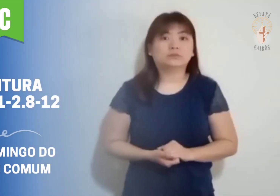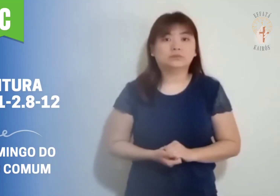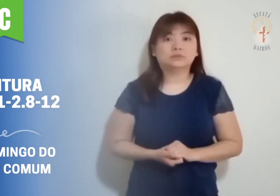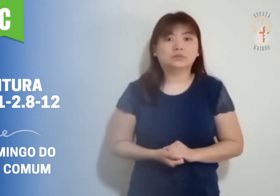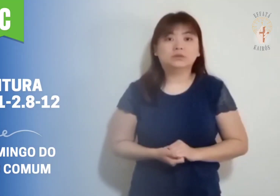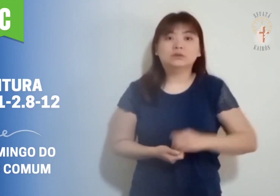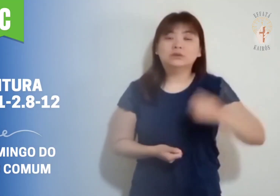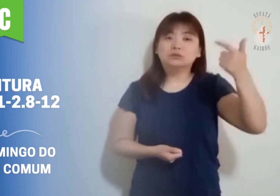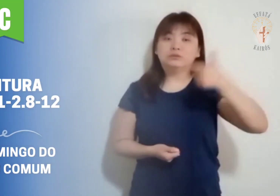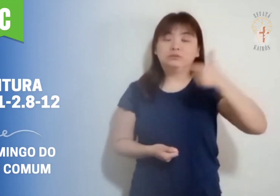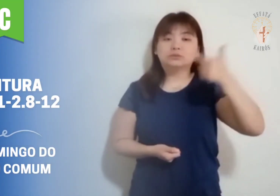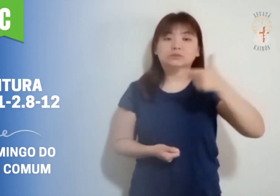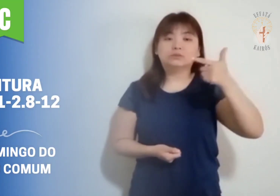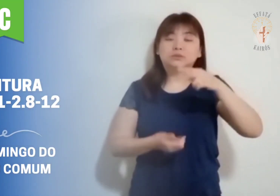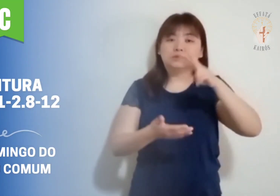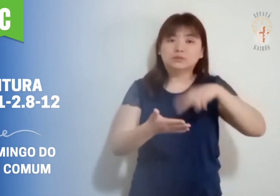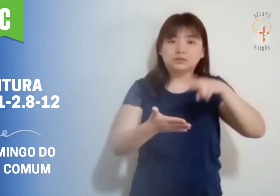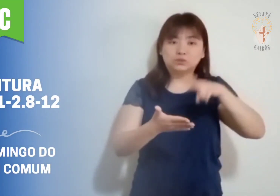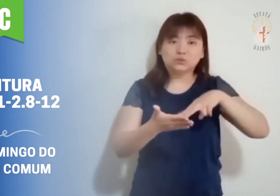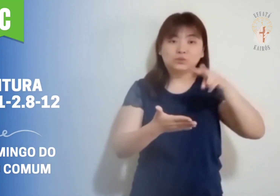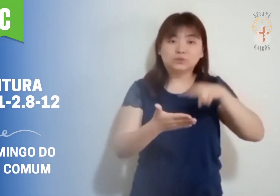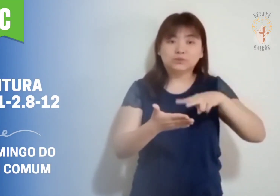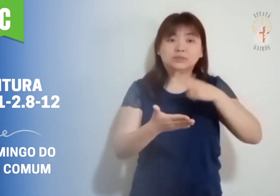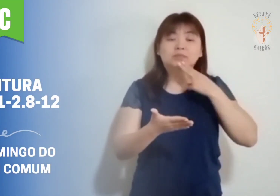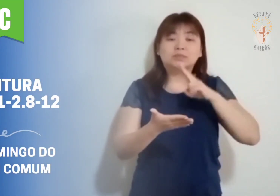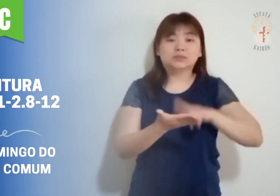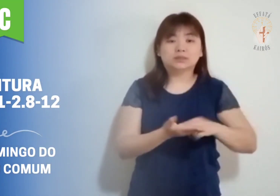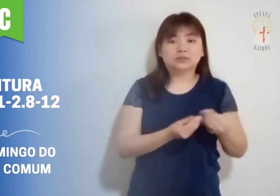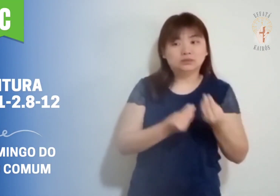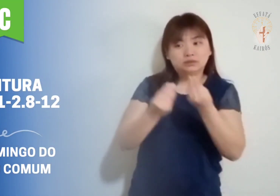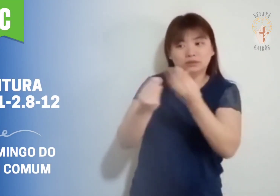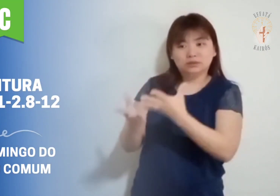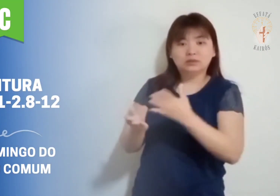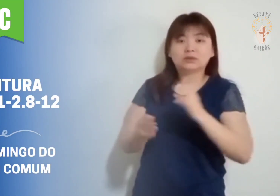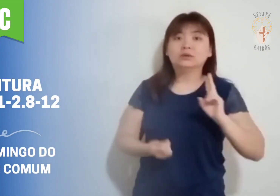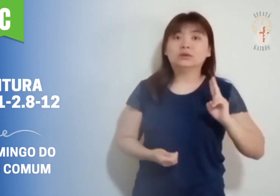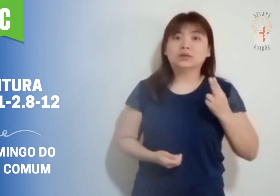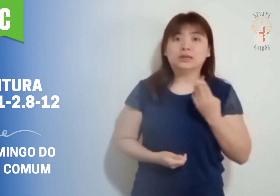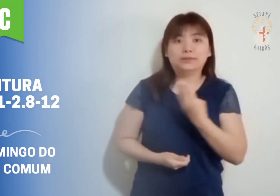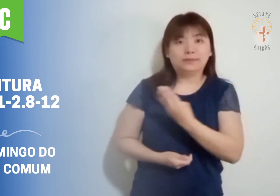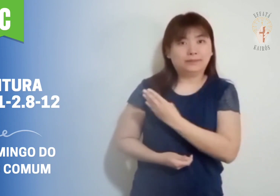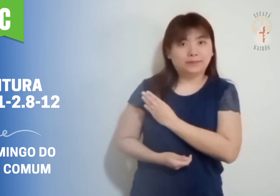Segunda leitura Leitura da Carta aos Hebreus